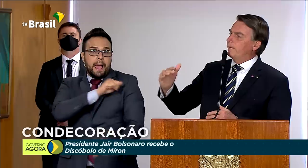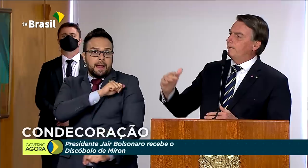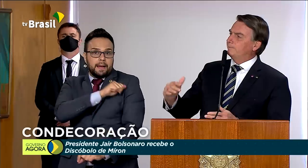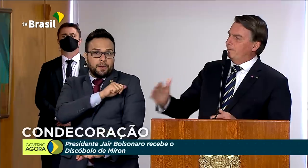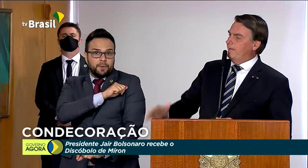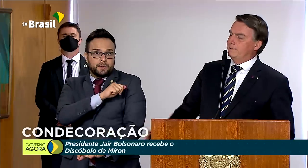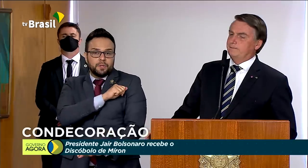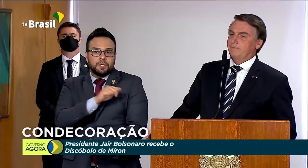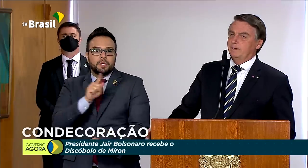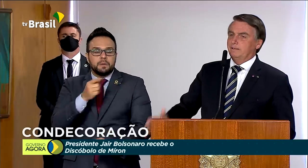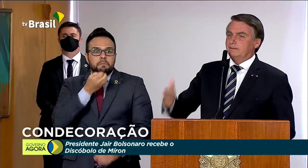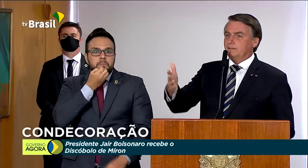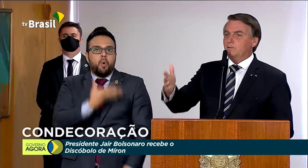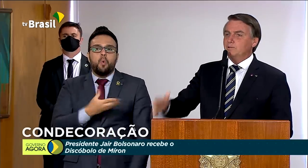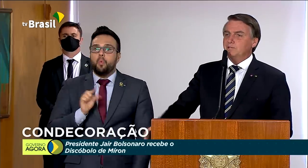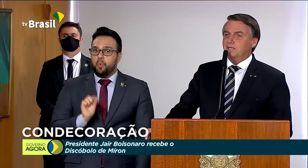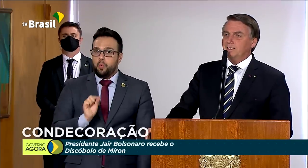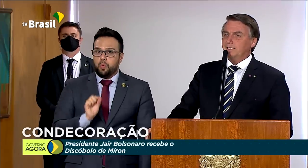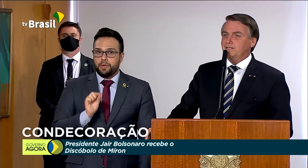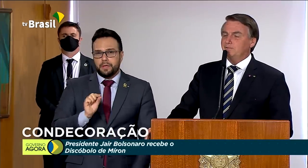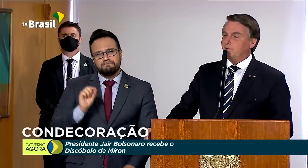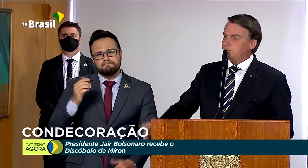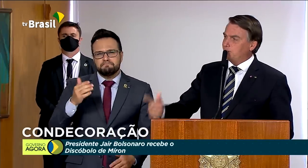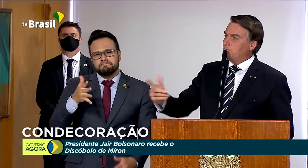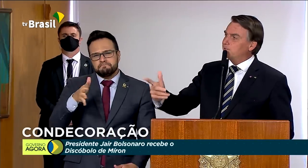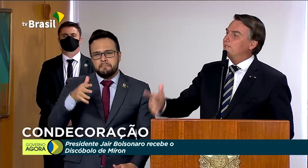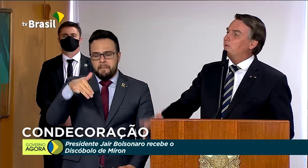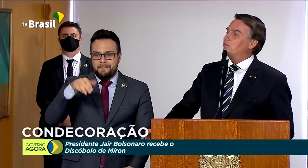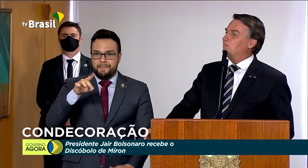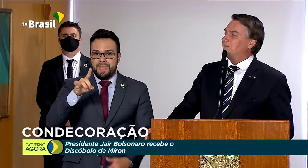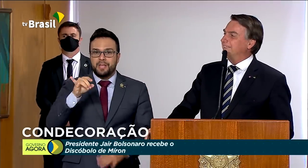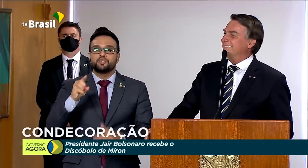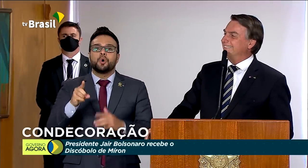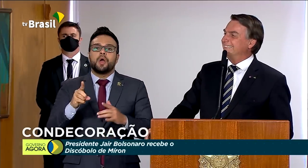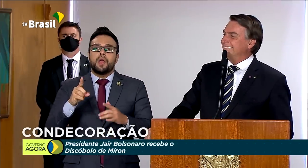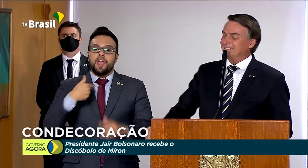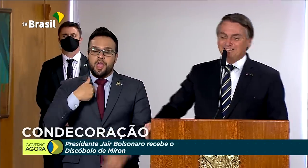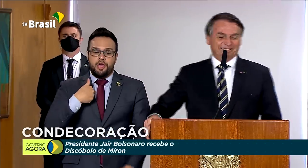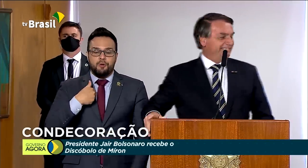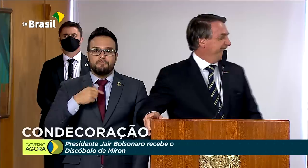bom para médio. E, quando eu cheguei lá nas Efectos, falei, eu vou ser 0-1.